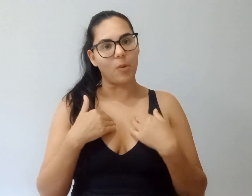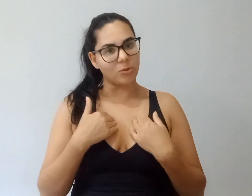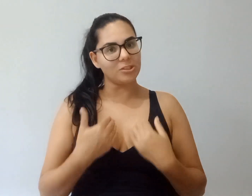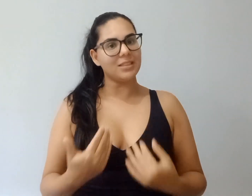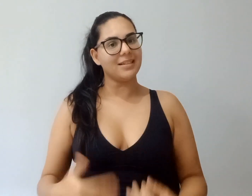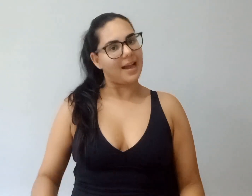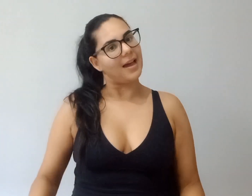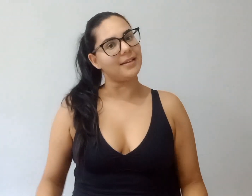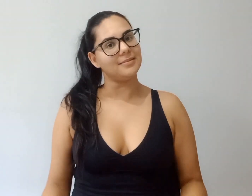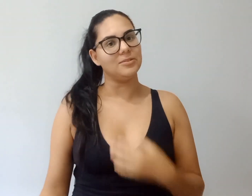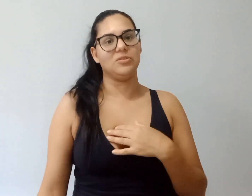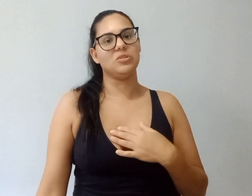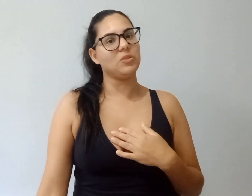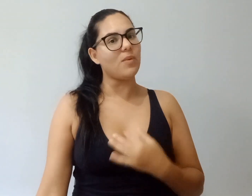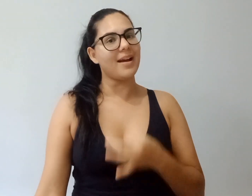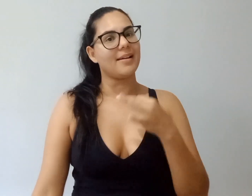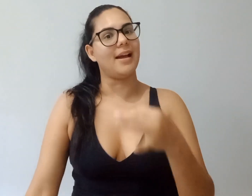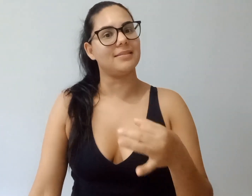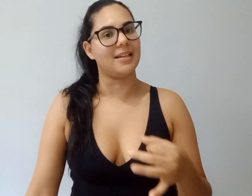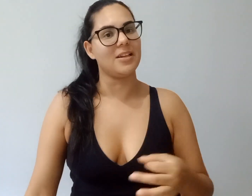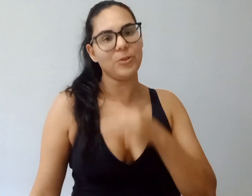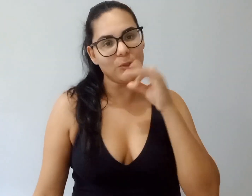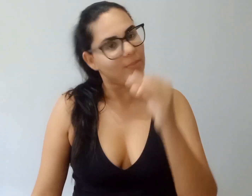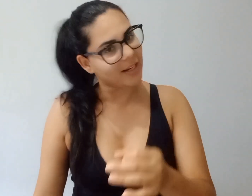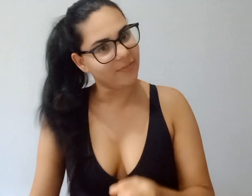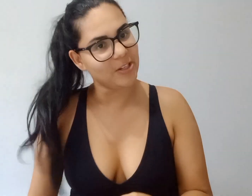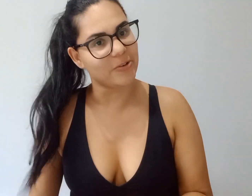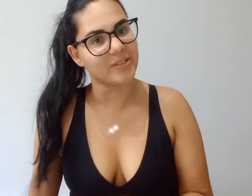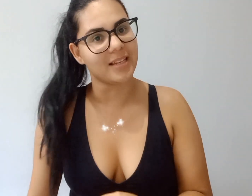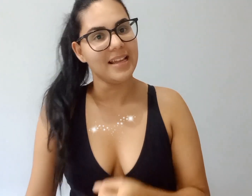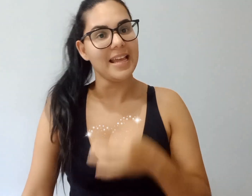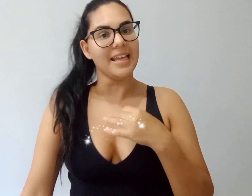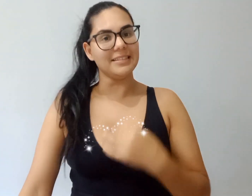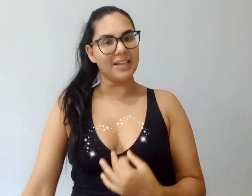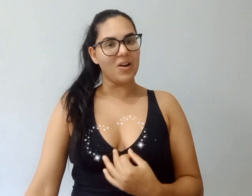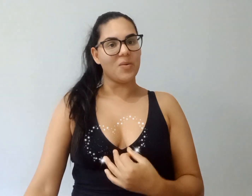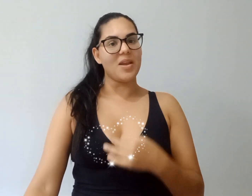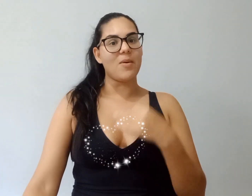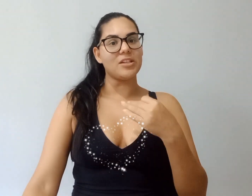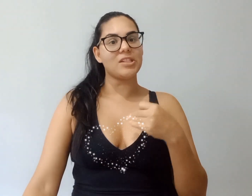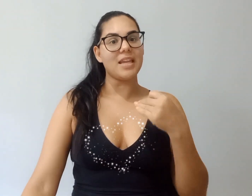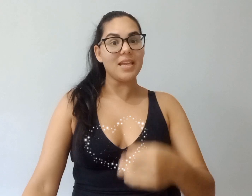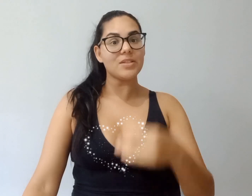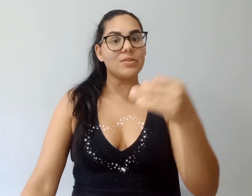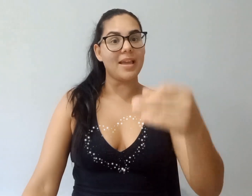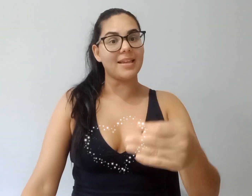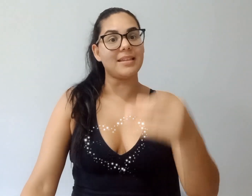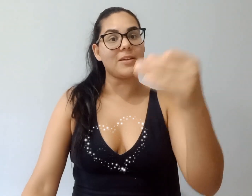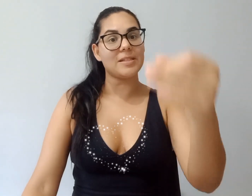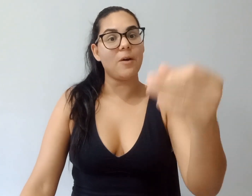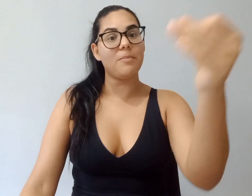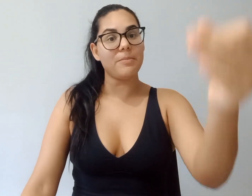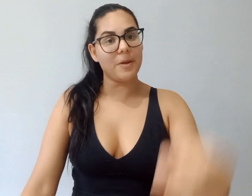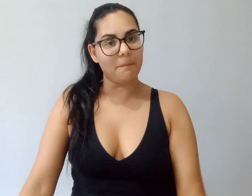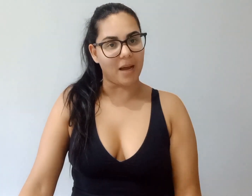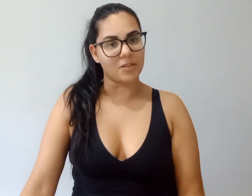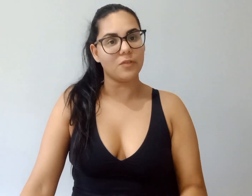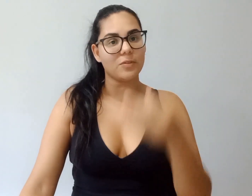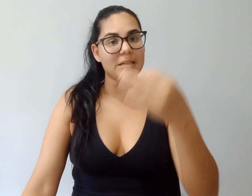Poxa, cara, eu tô uma gata, eu tô maravilhosa. Então, acho que isso é que tem que ser o primeiro passo. Você